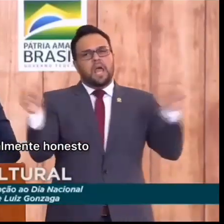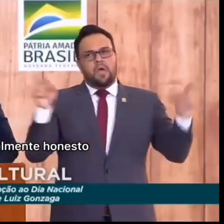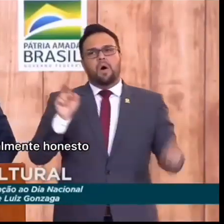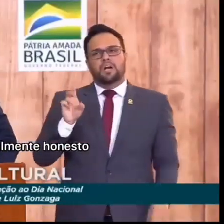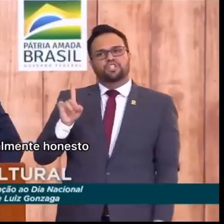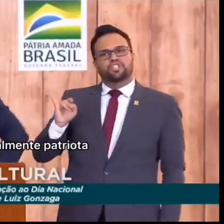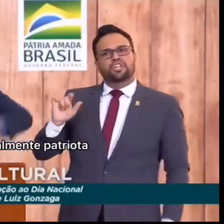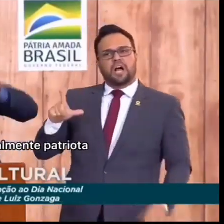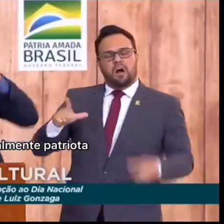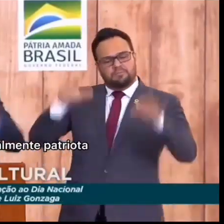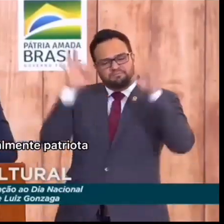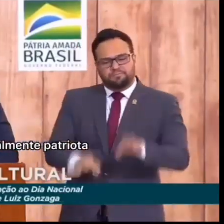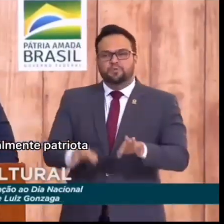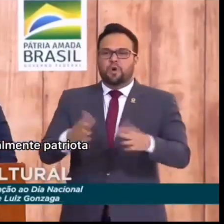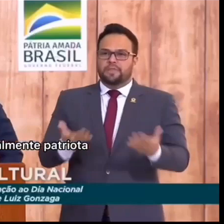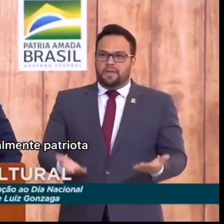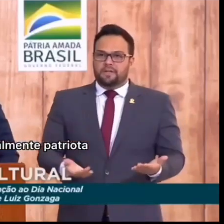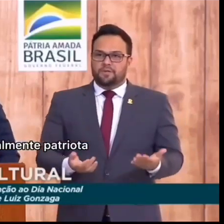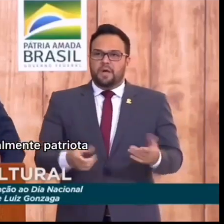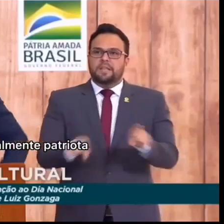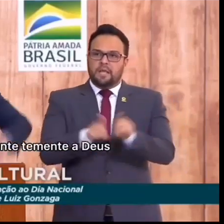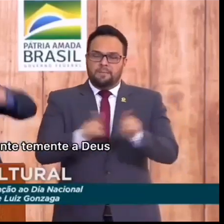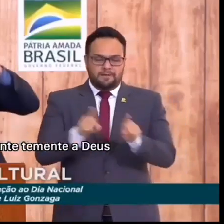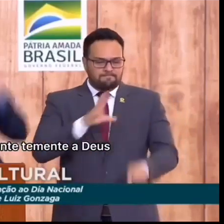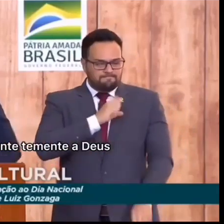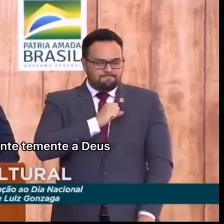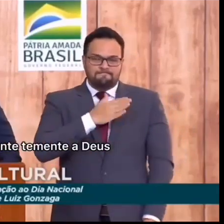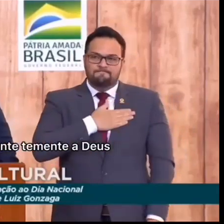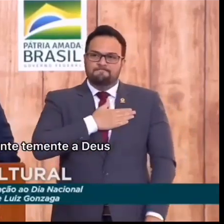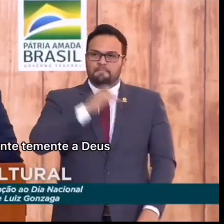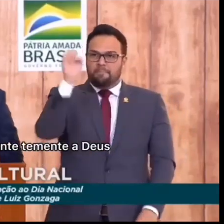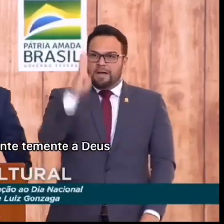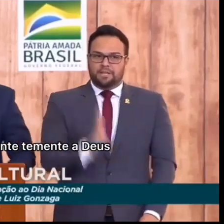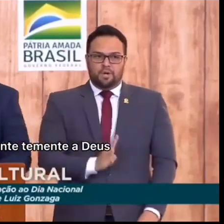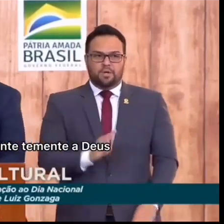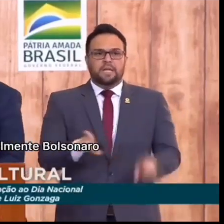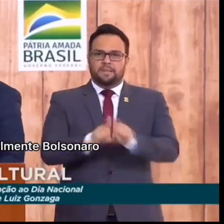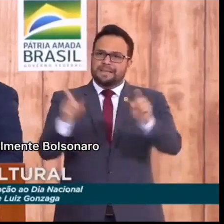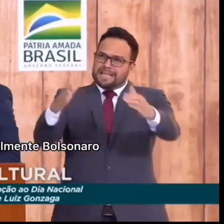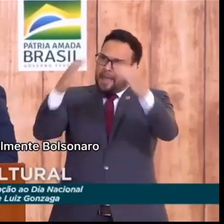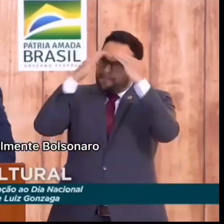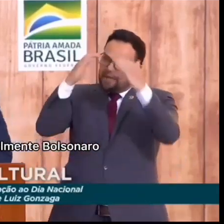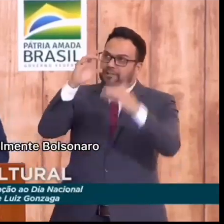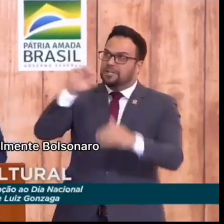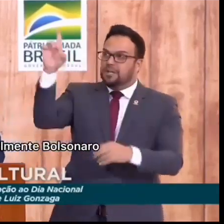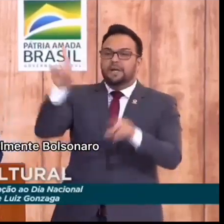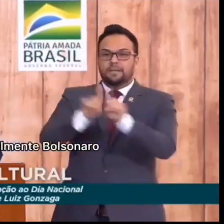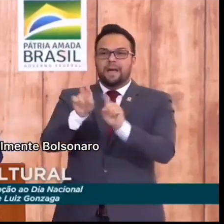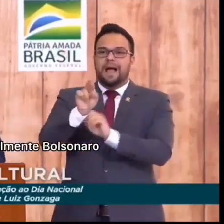radicalmente honesto, sou radicalmente patriota, sou radicalmente temente a Deus e sou radicalmente Bolsonaro.